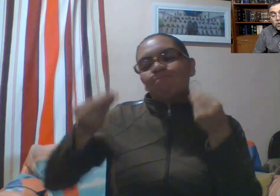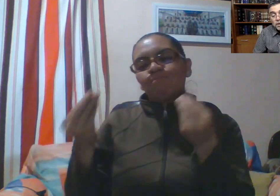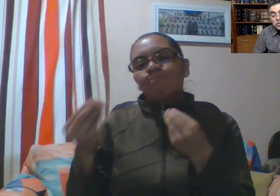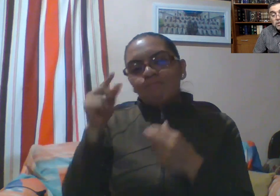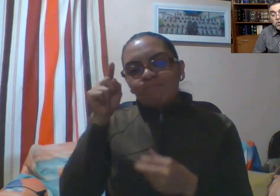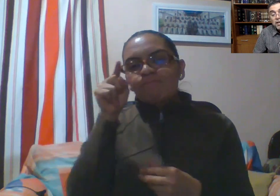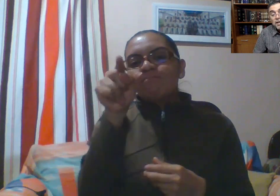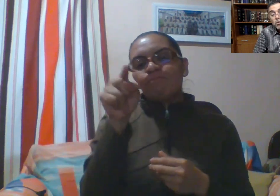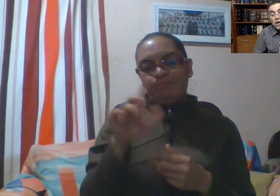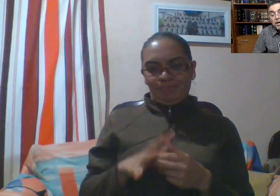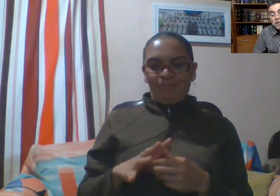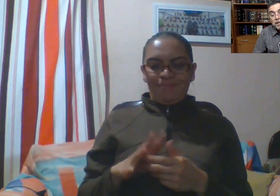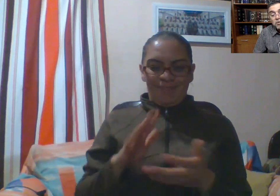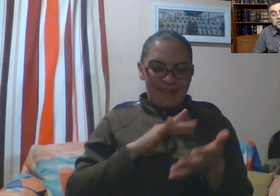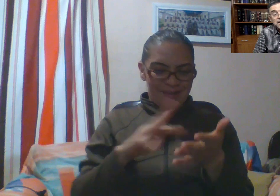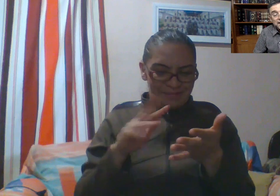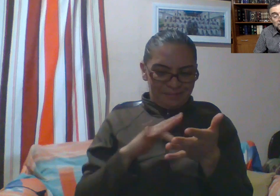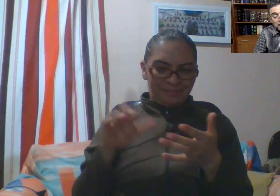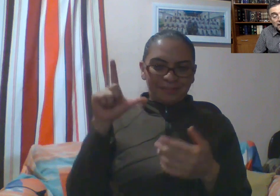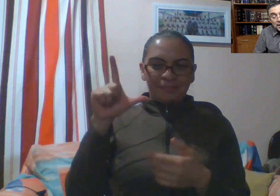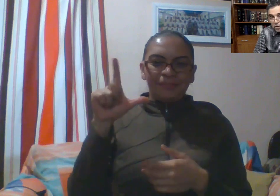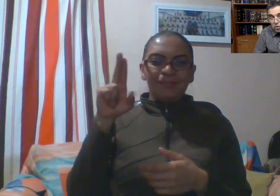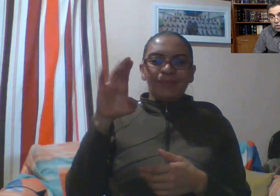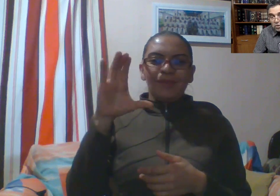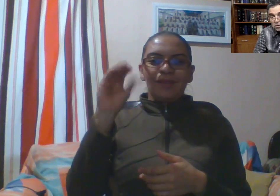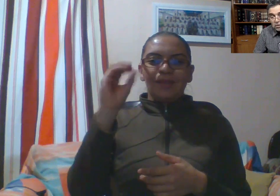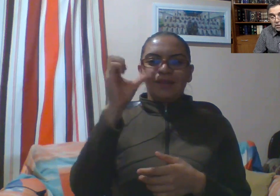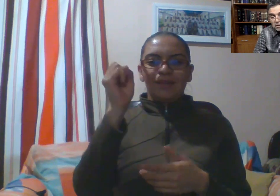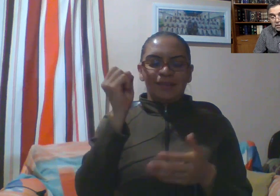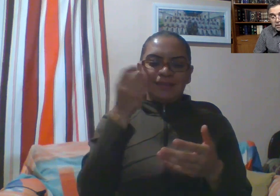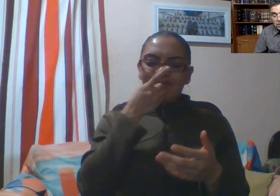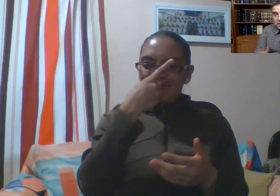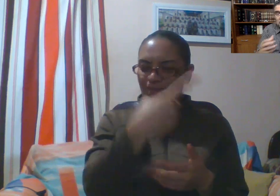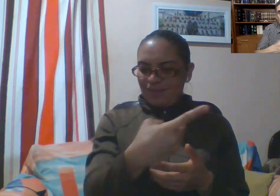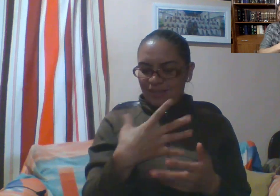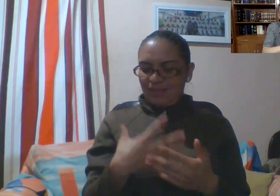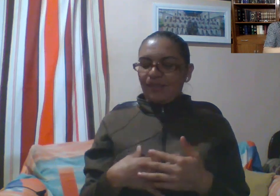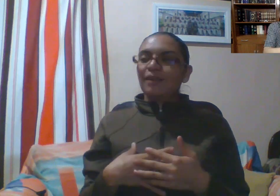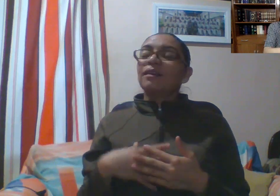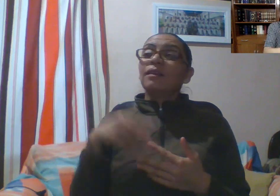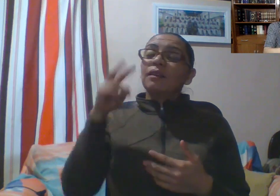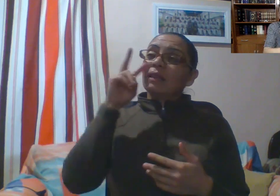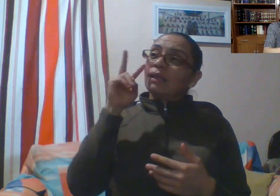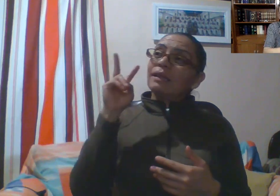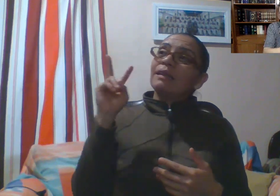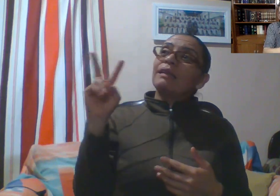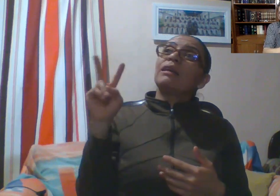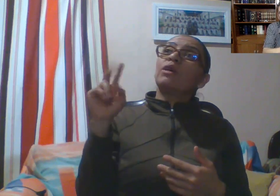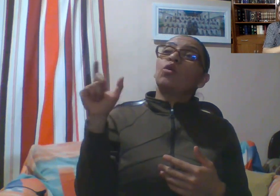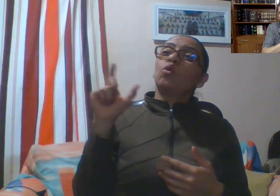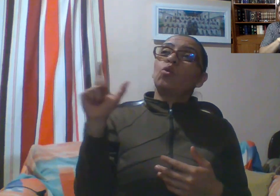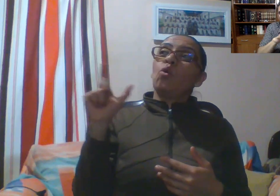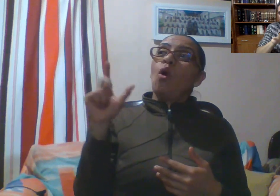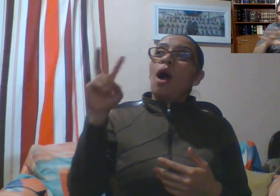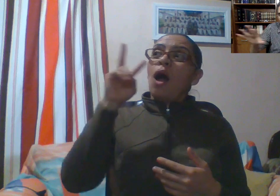Jesús llegó a aquel lugar, mirando hacia arriba, le vio. ¿Se acuerdan? Ayer estudiamos que Saqueo corrió,